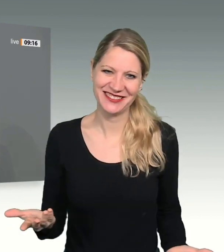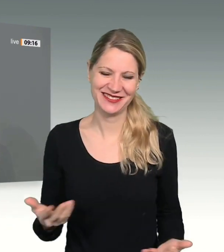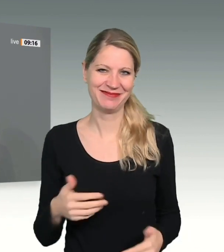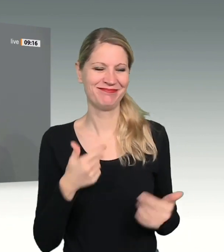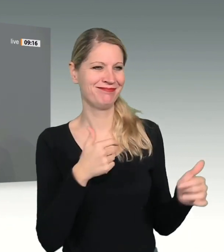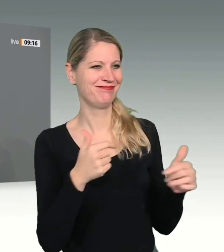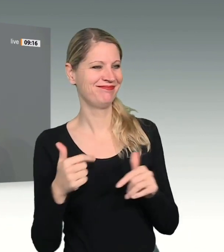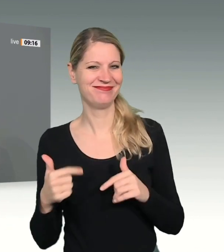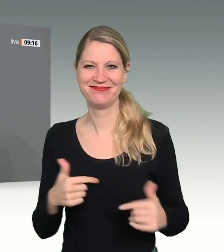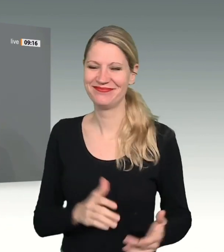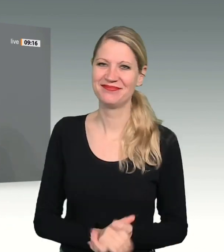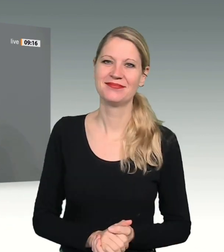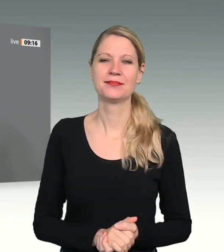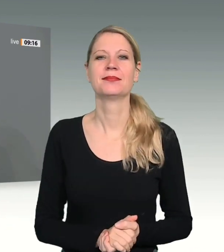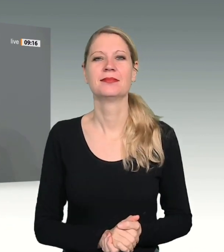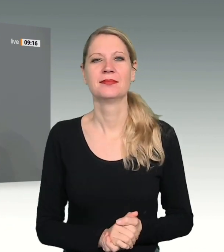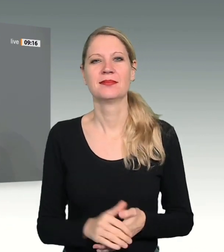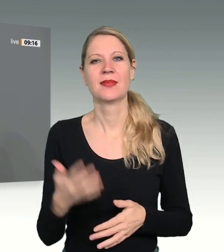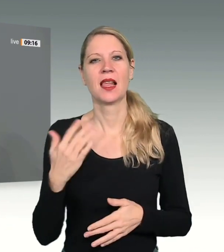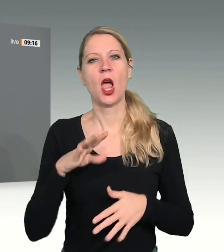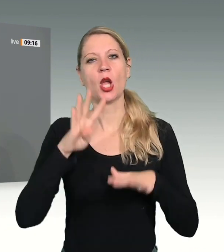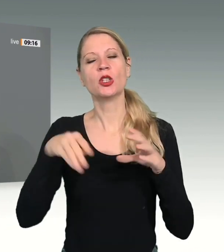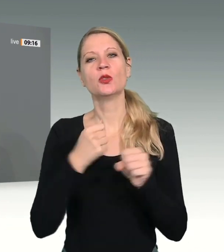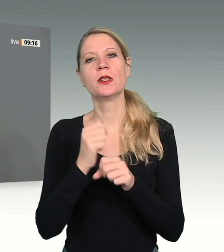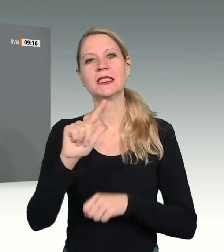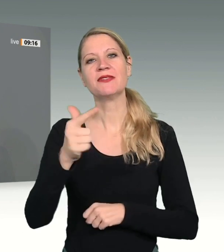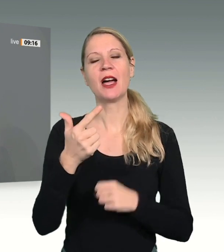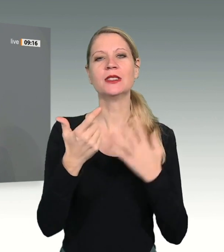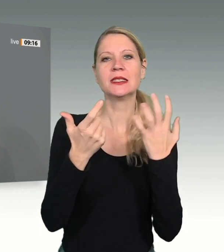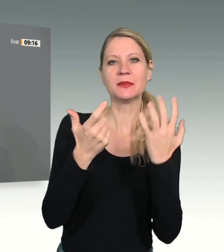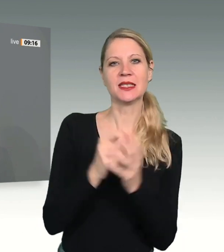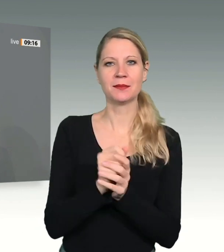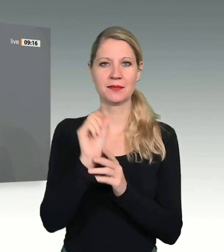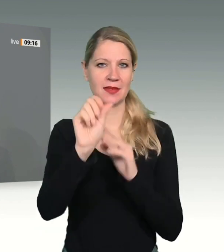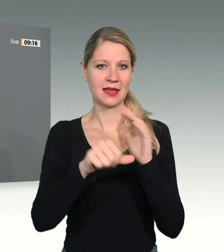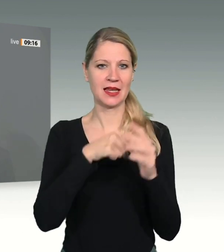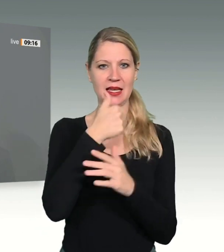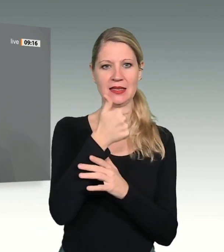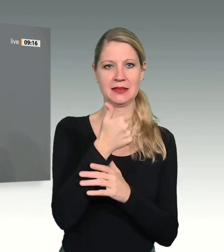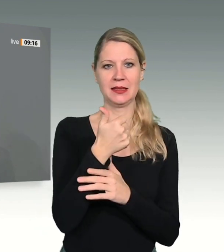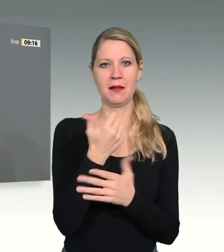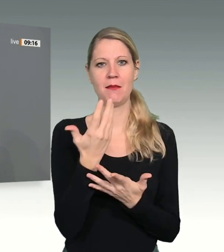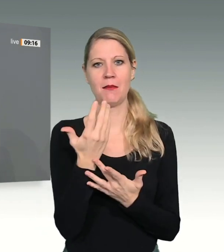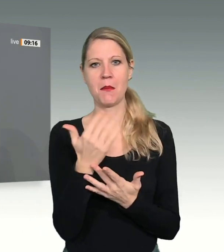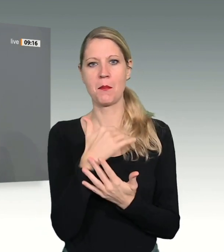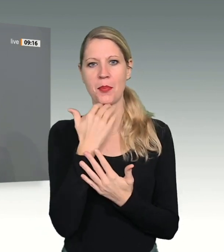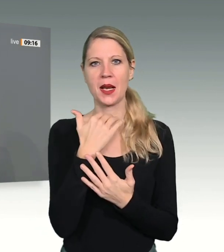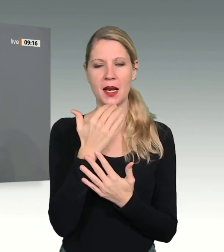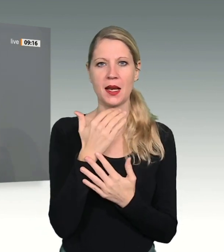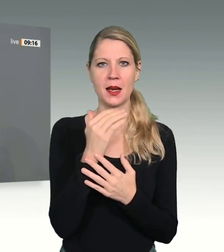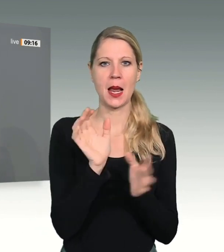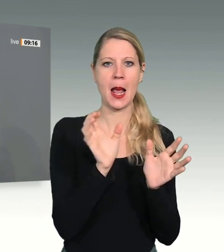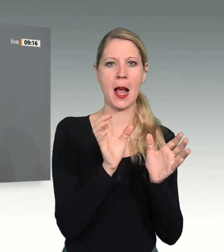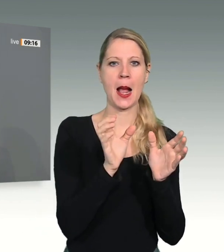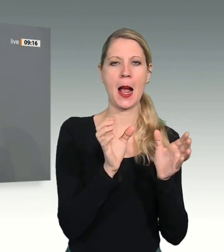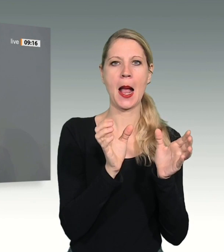Übrigens hatte 1972 der erste Bericht des Club of Rome zu den Grenzen